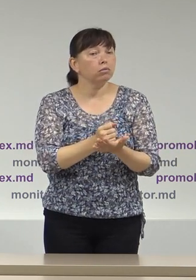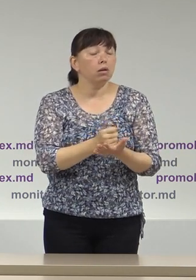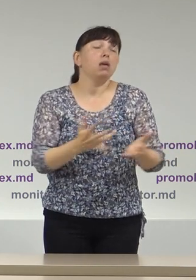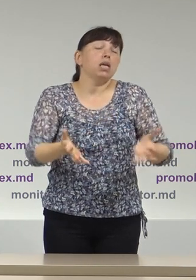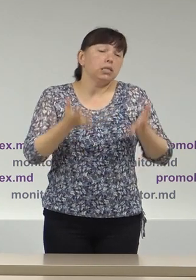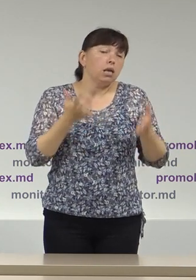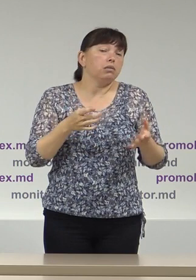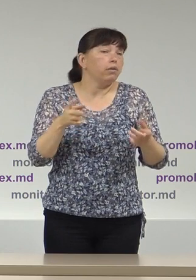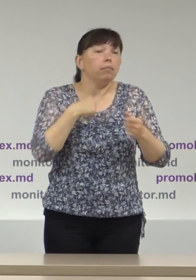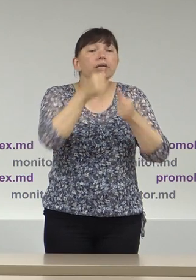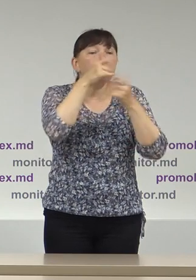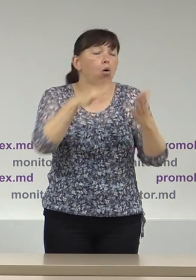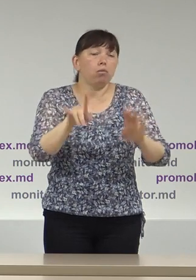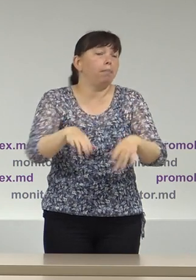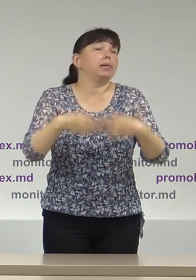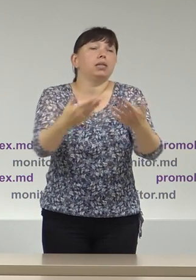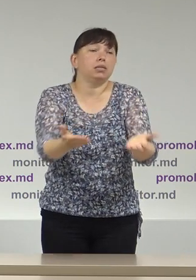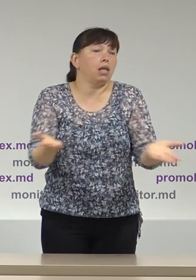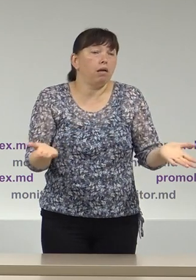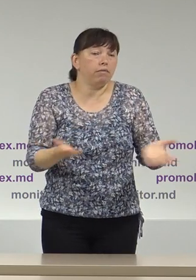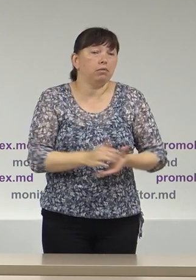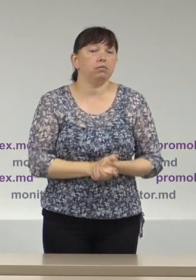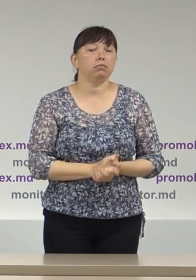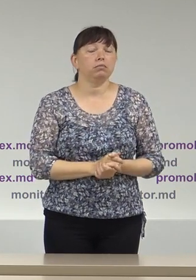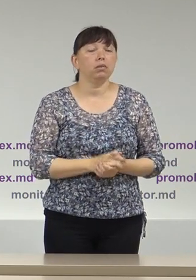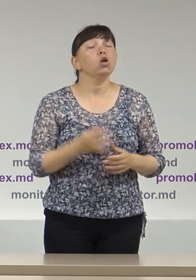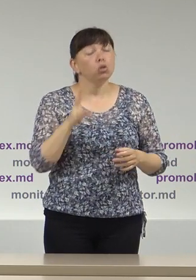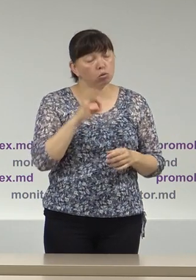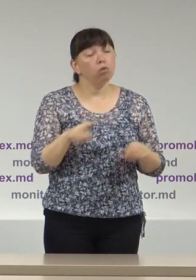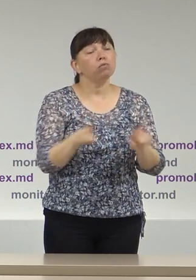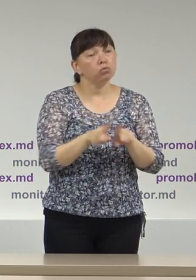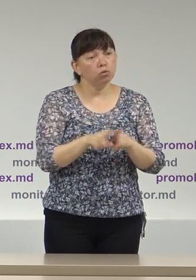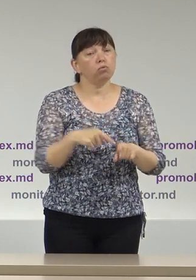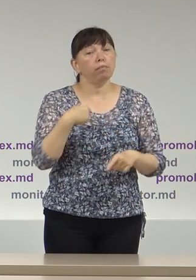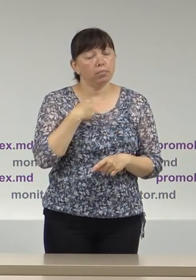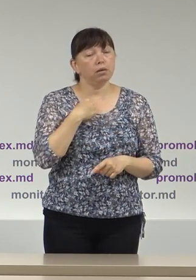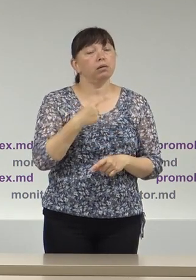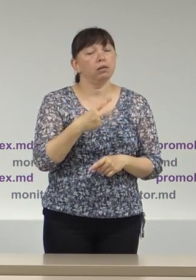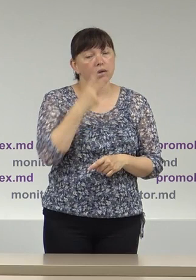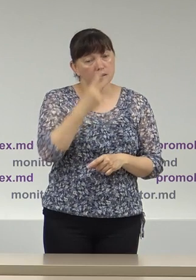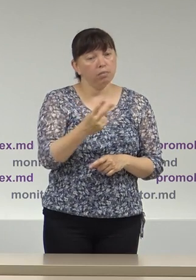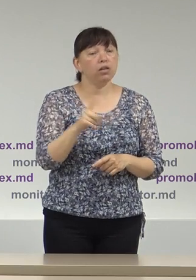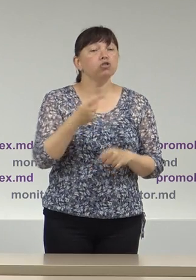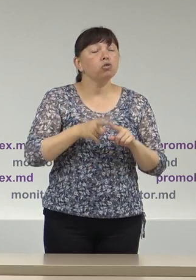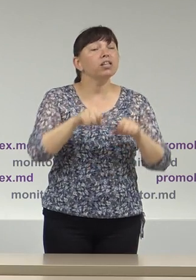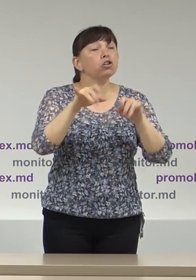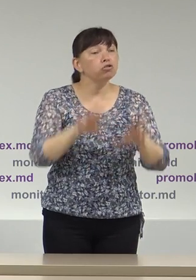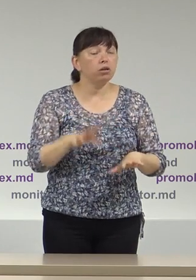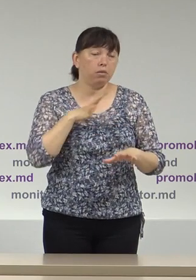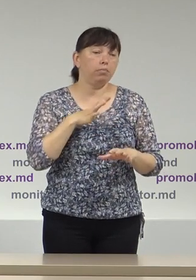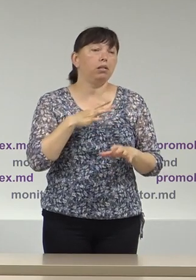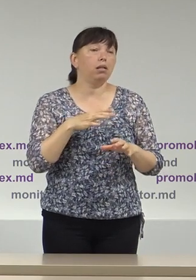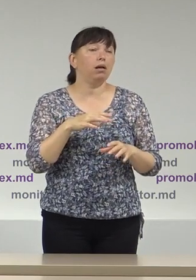respectiv el nu ne poate fi pus încă la dispoziție totuși am sensizat că această decizie a fost luată de către